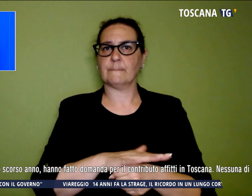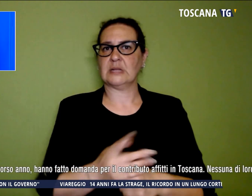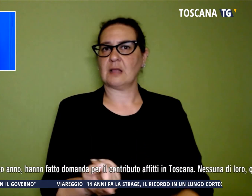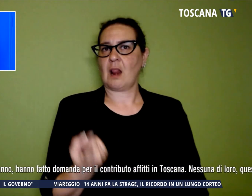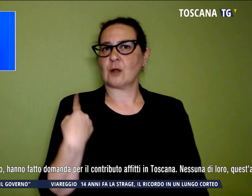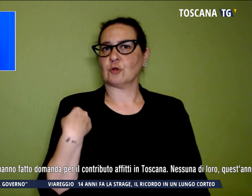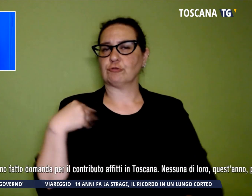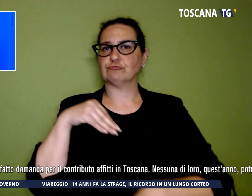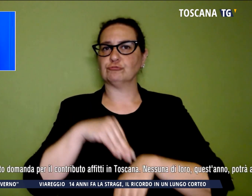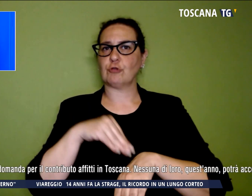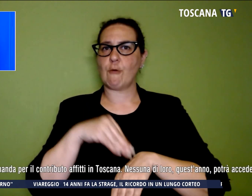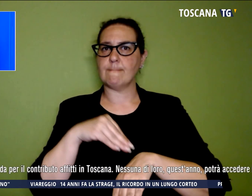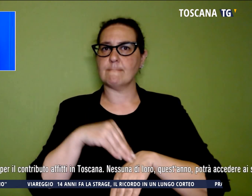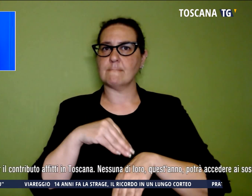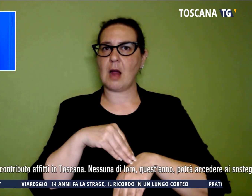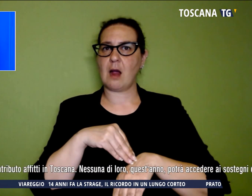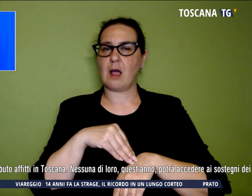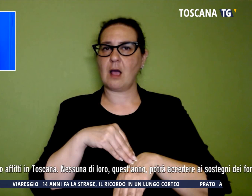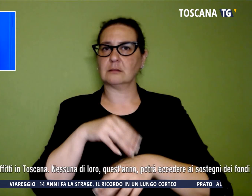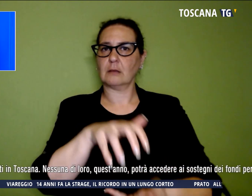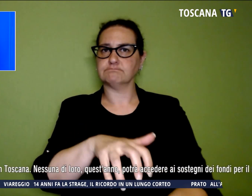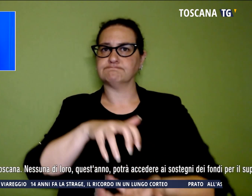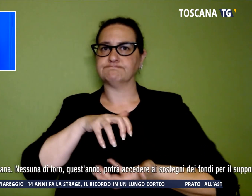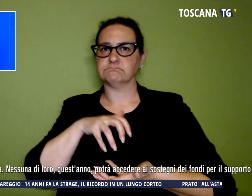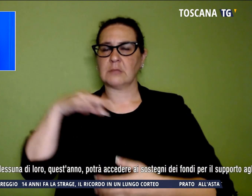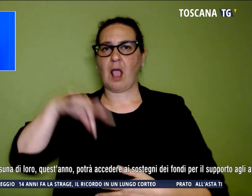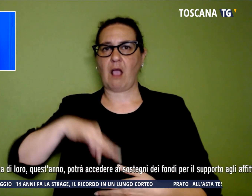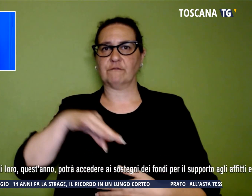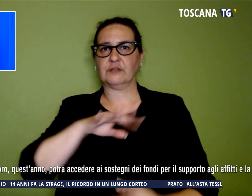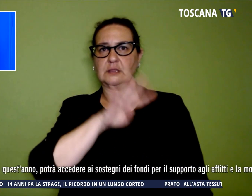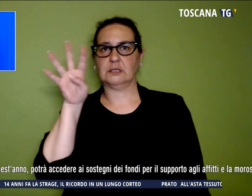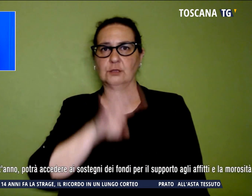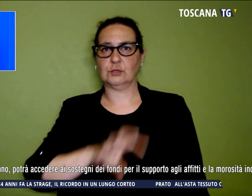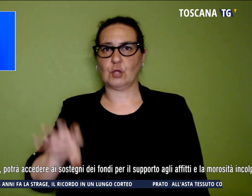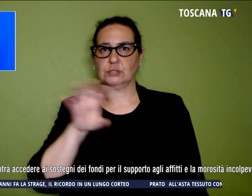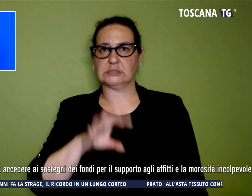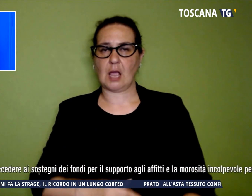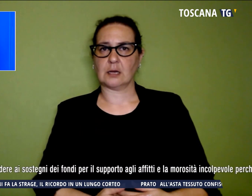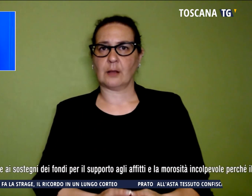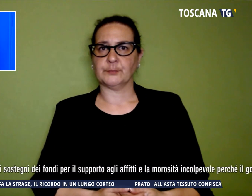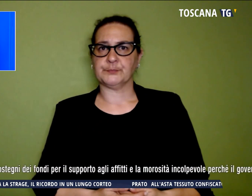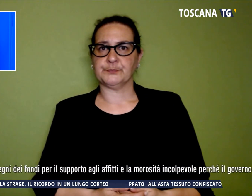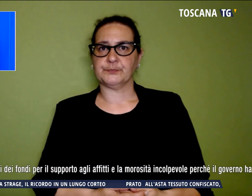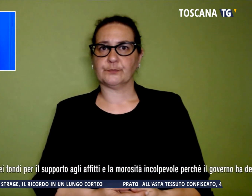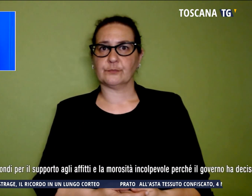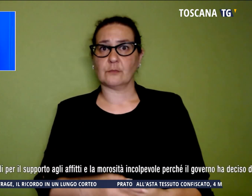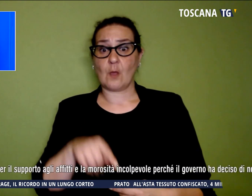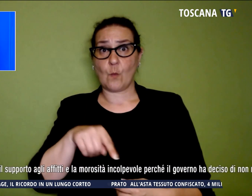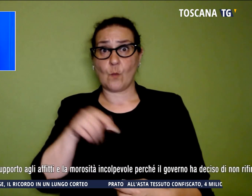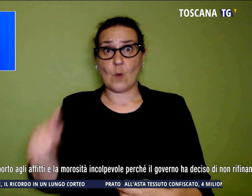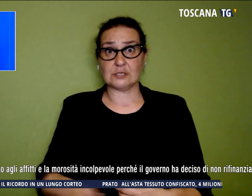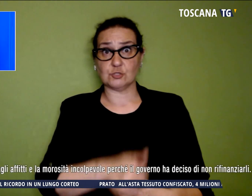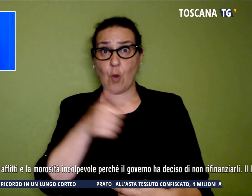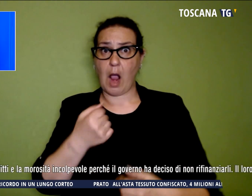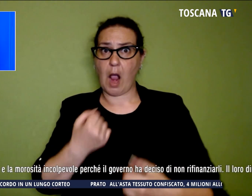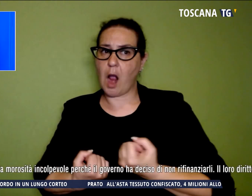per il contributo affitti in Toscana. Nessuna di loro quest'anno potrà accedere ai sostegni